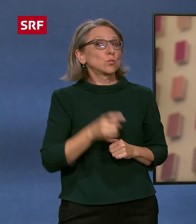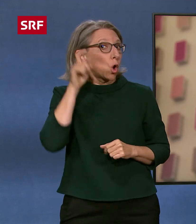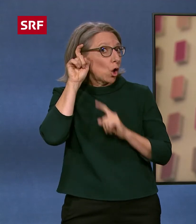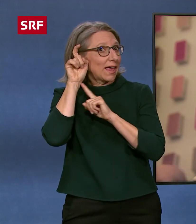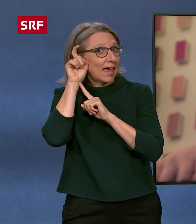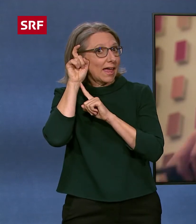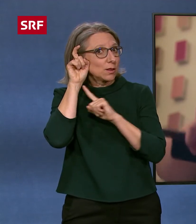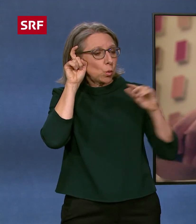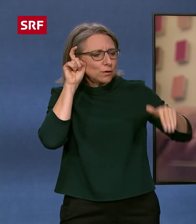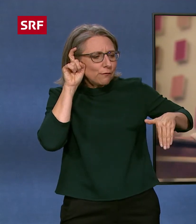spielen.